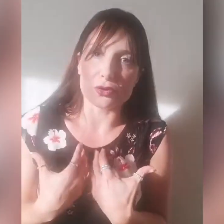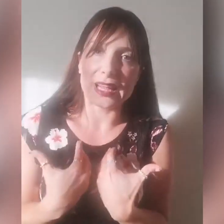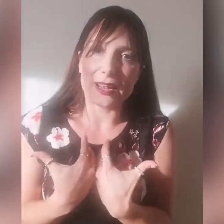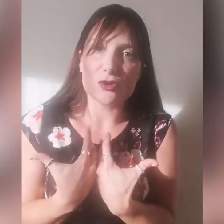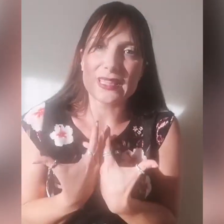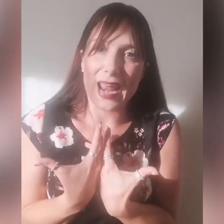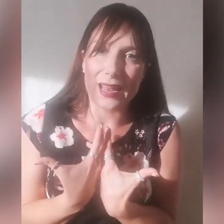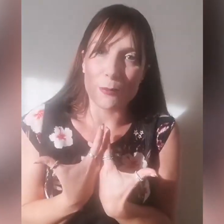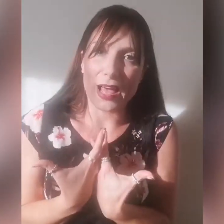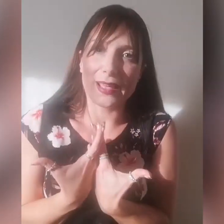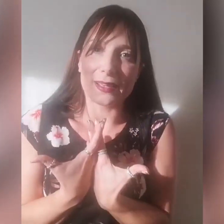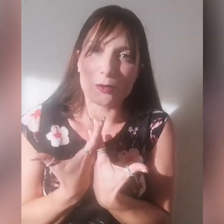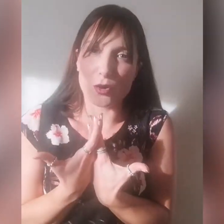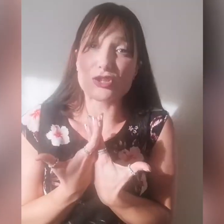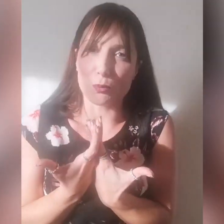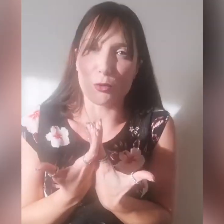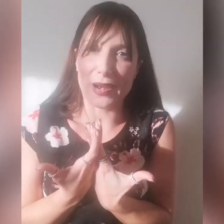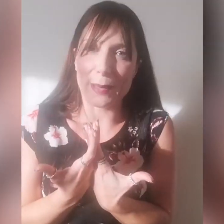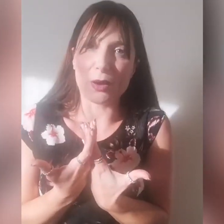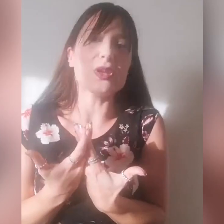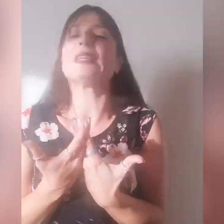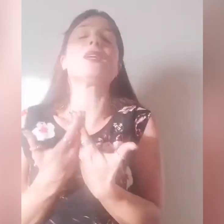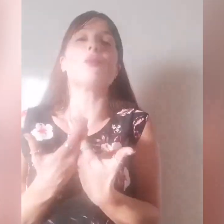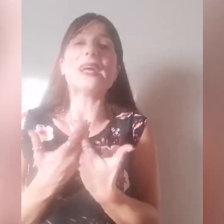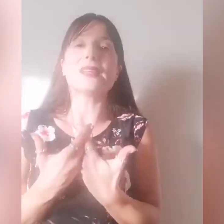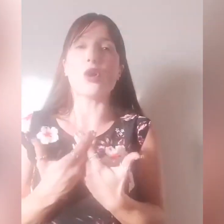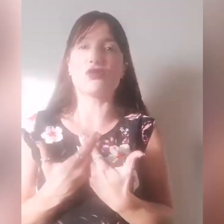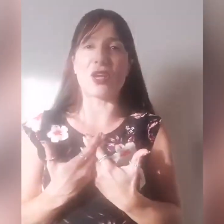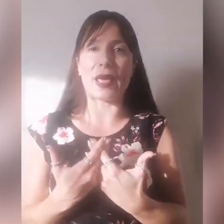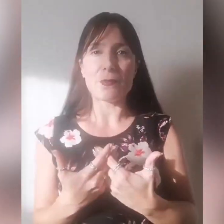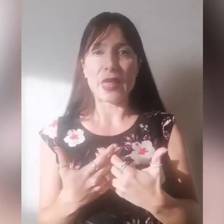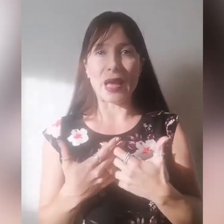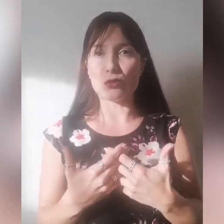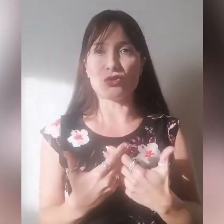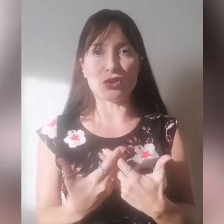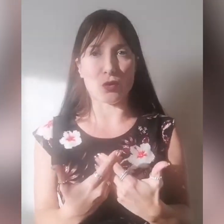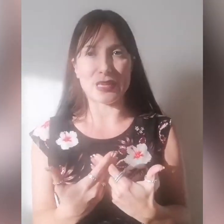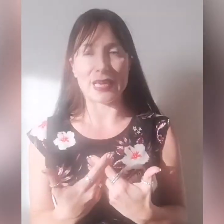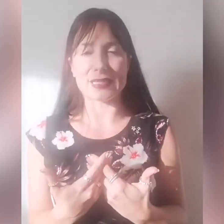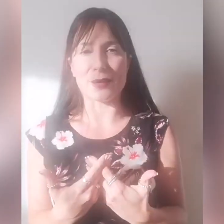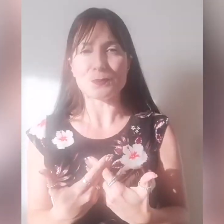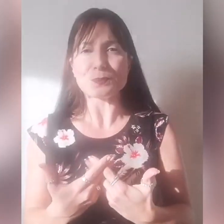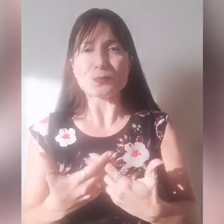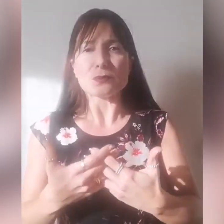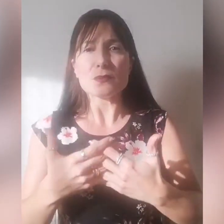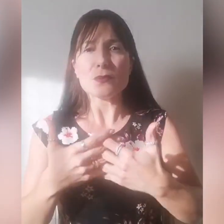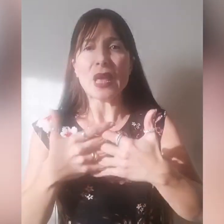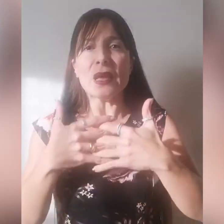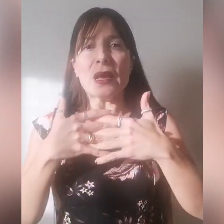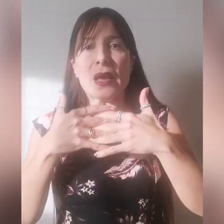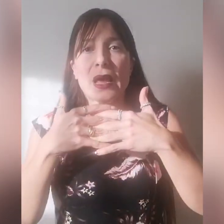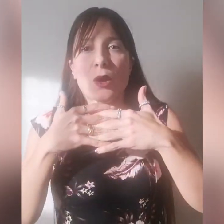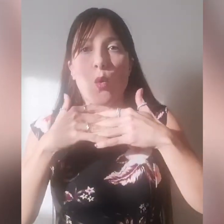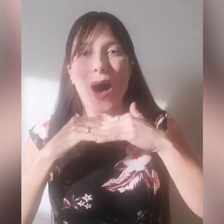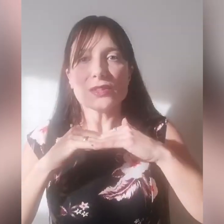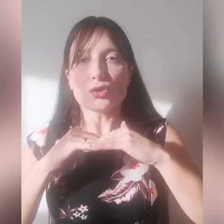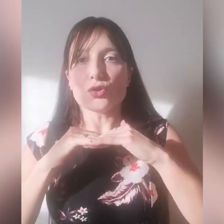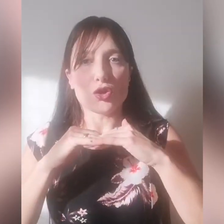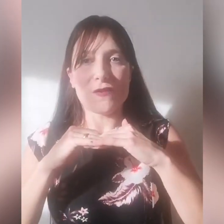nella nostra anima questo problema, quindi la domanda oggi è a tutti noi Chiesa, quanto non ho